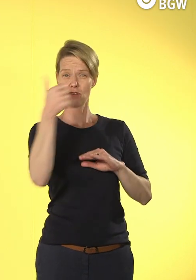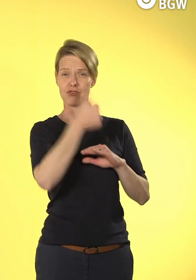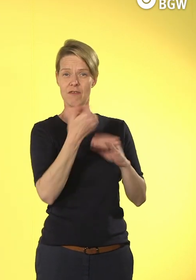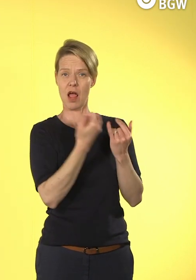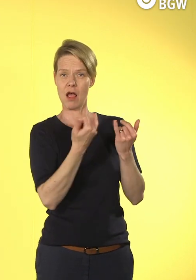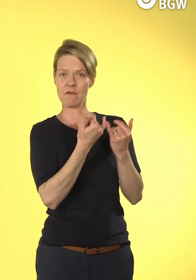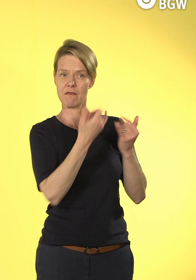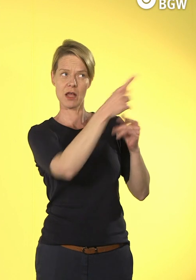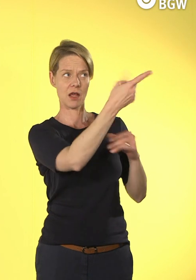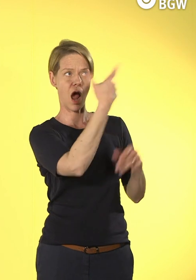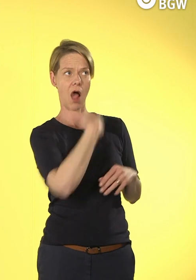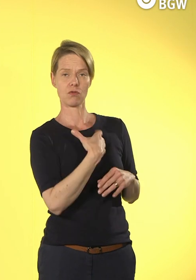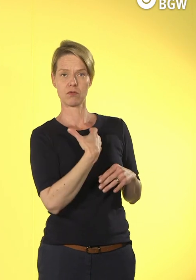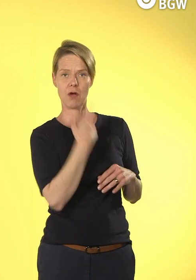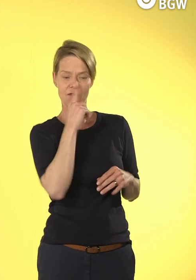Herzen gesprochen.